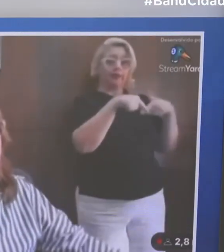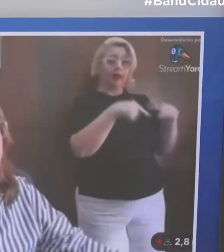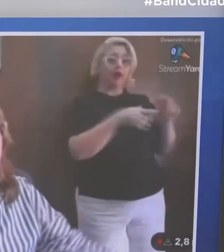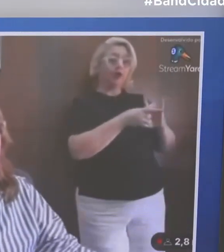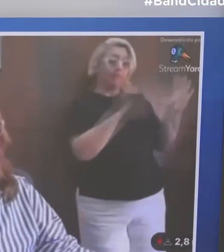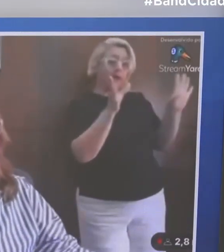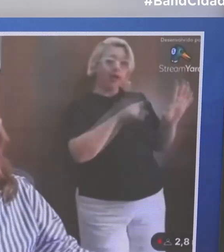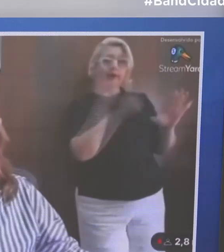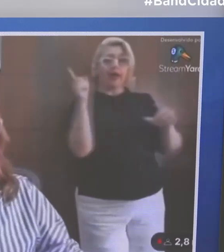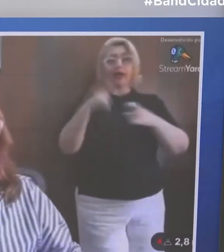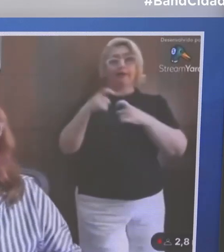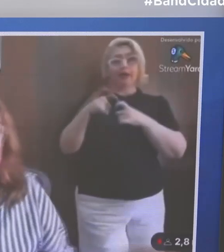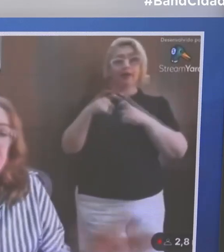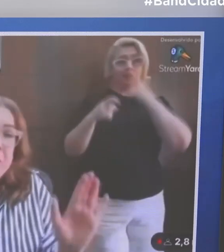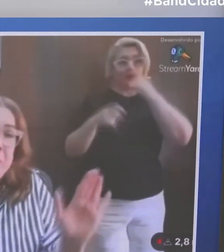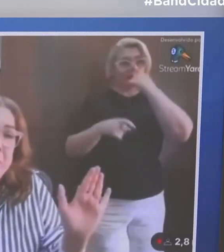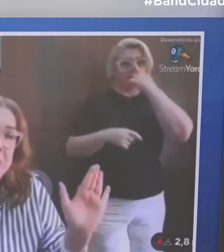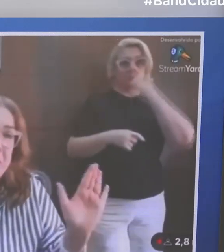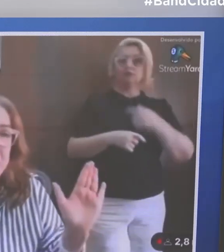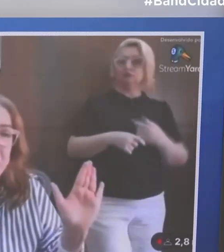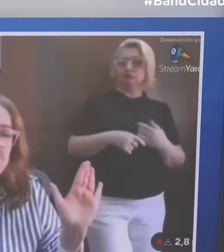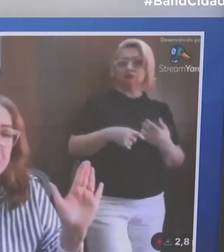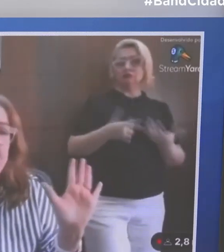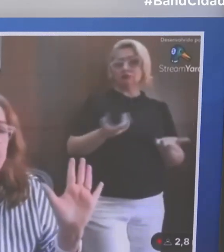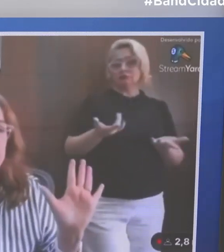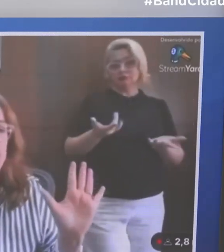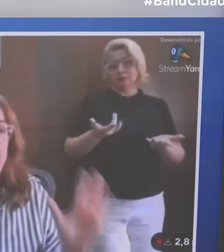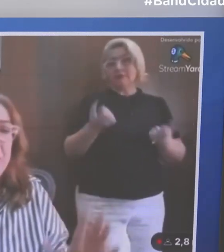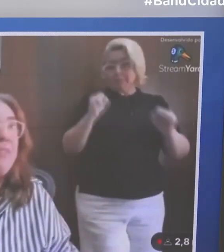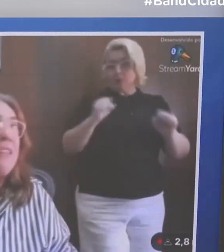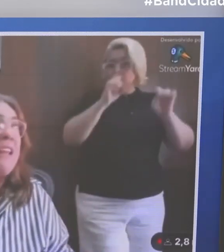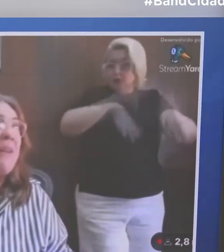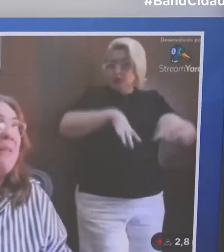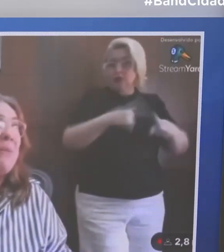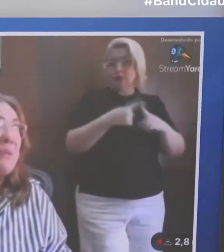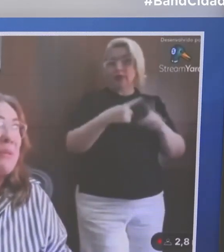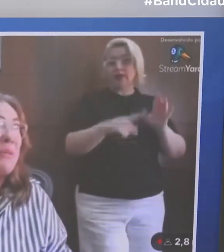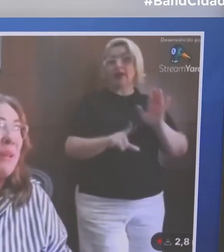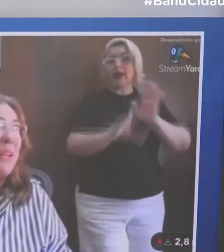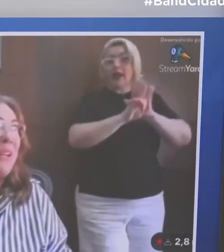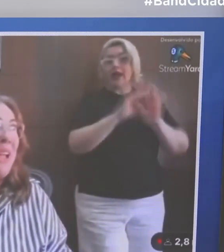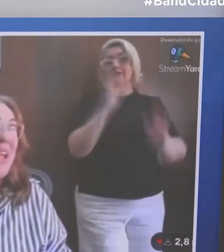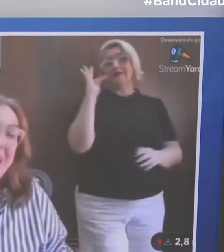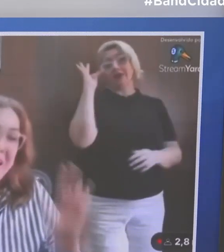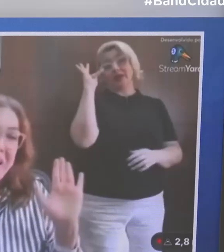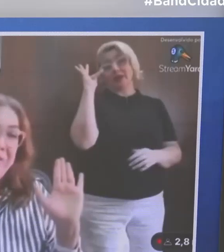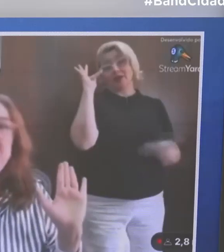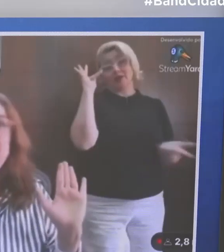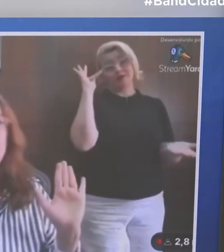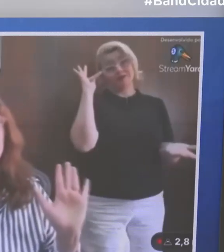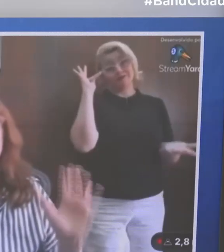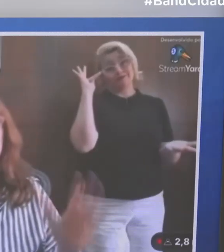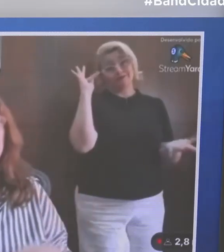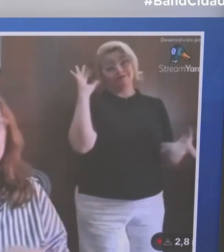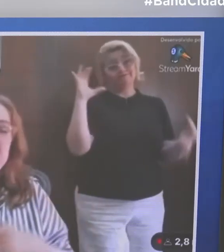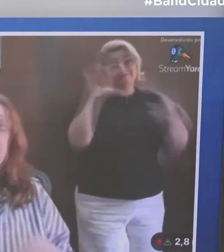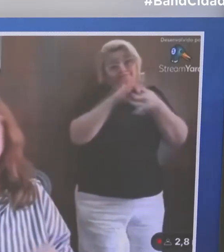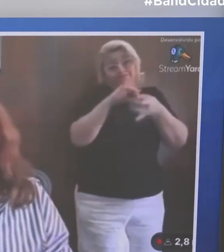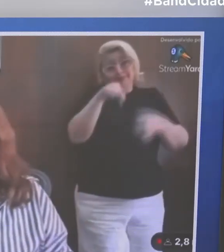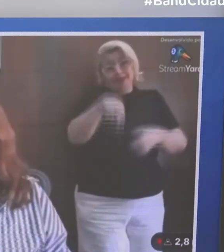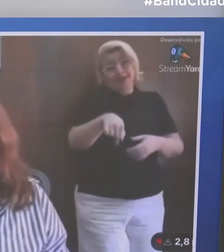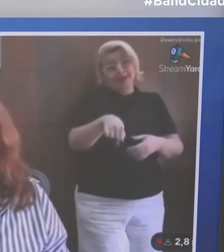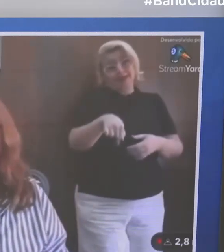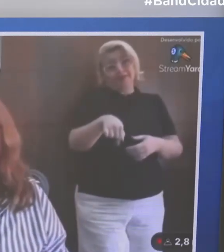Estadual de Educação do Estado. Agora, o que acontece, que chama bastante a atenção, é que isso só veio